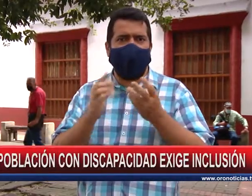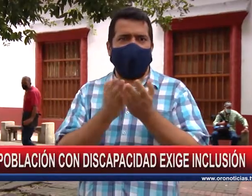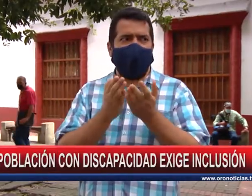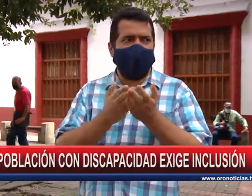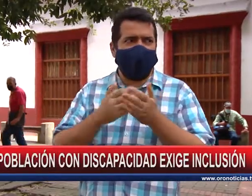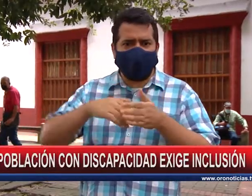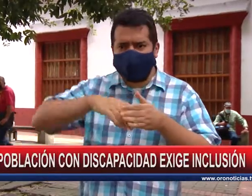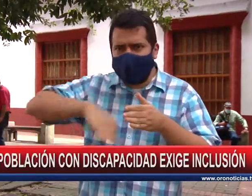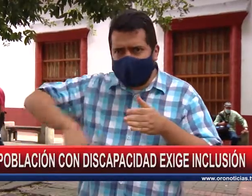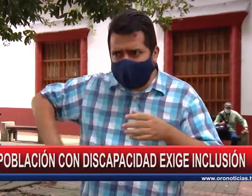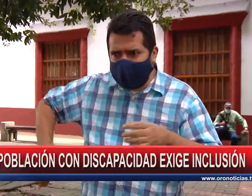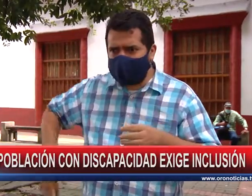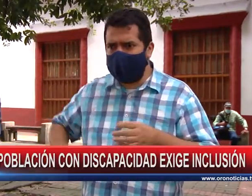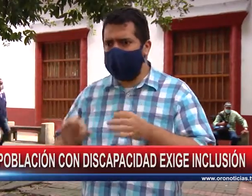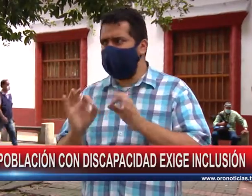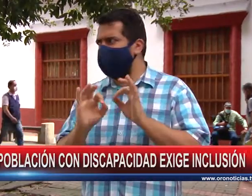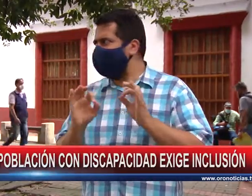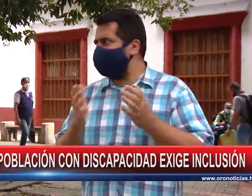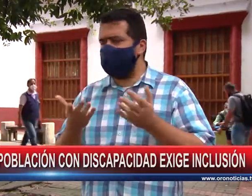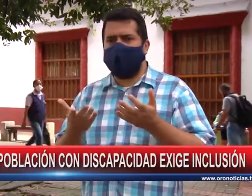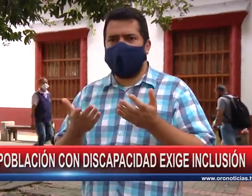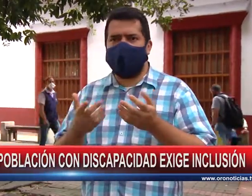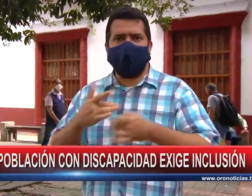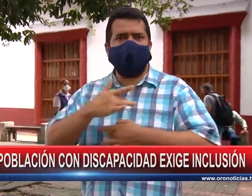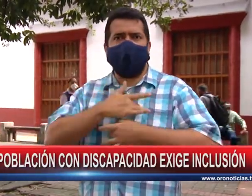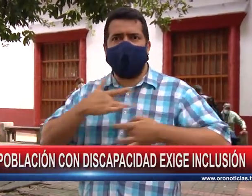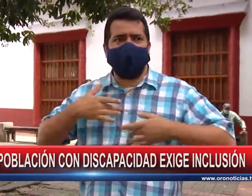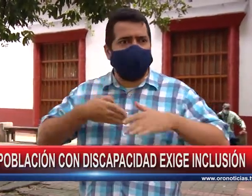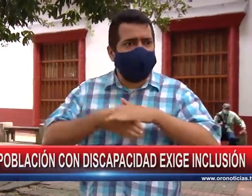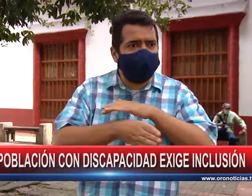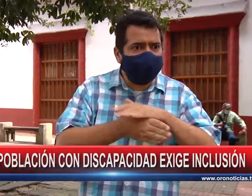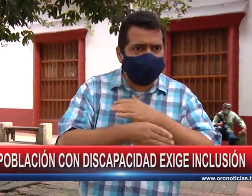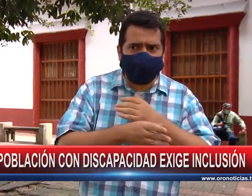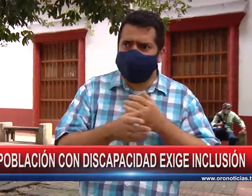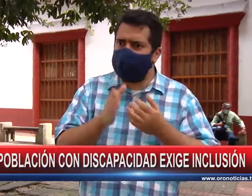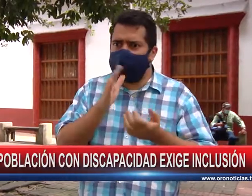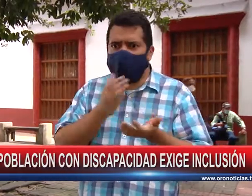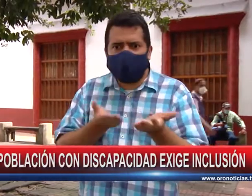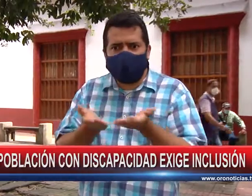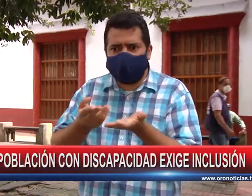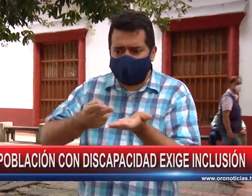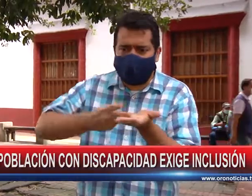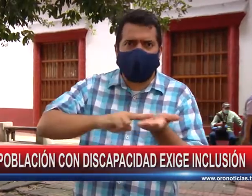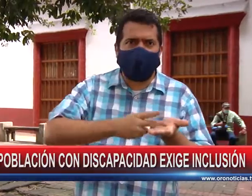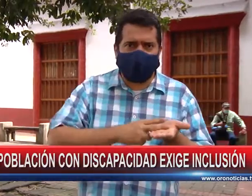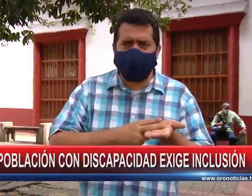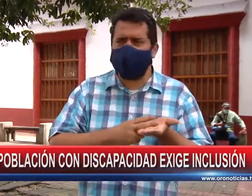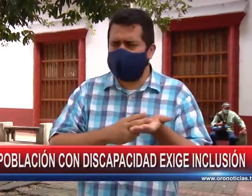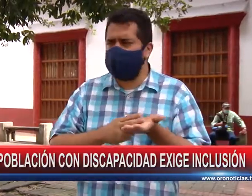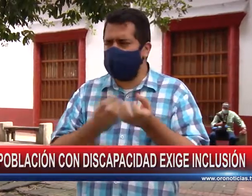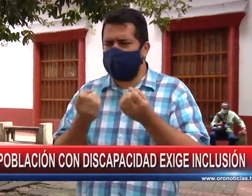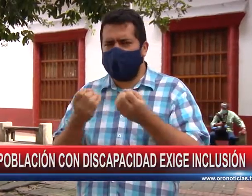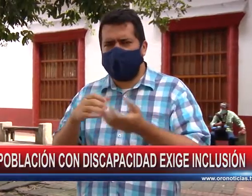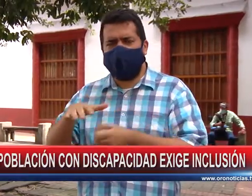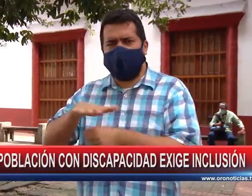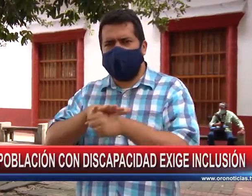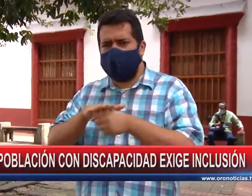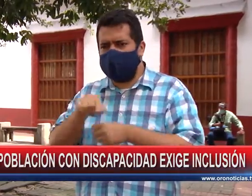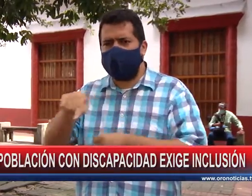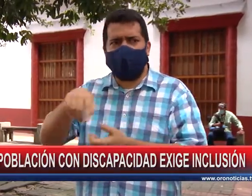sepan lengua de señas, porque si una persona sorda desea ir a un psicólogo, tiene que ir con un intérprete. ¿Y qué pasa? Se le va el tema de